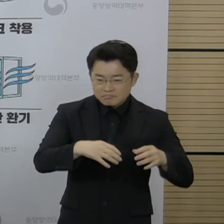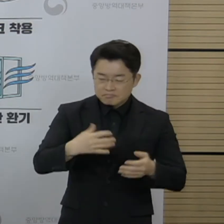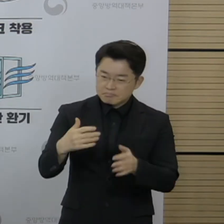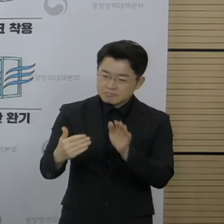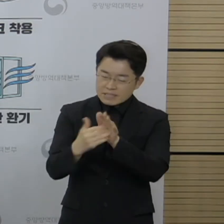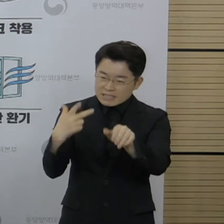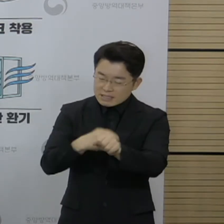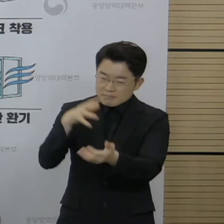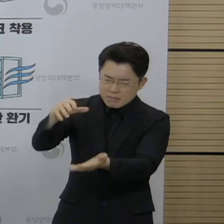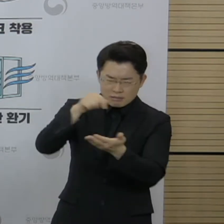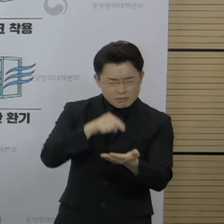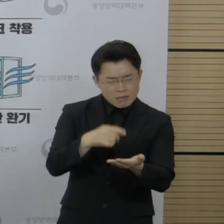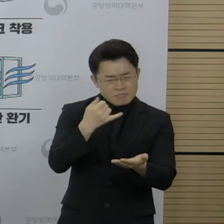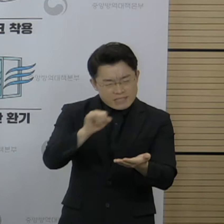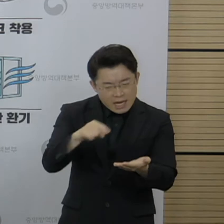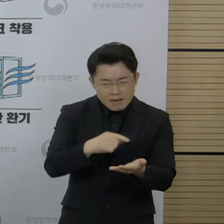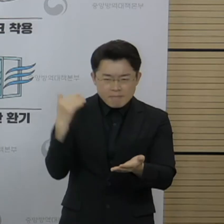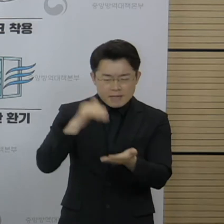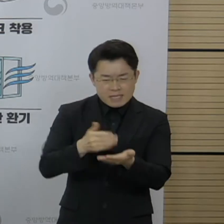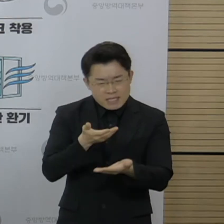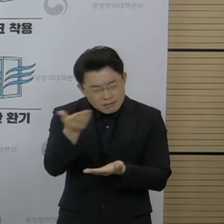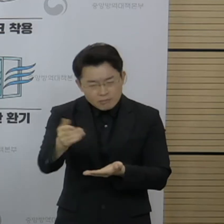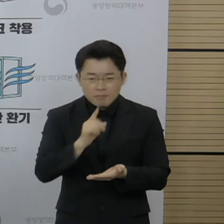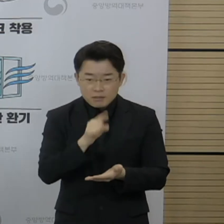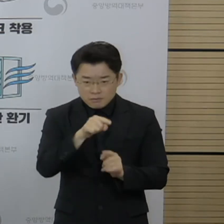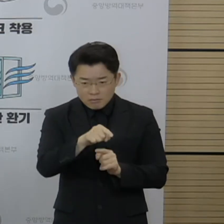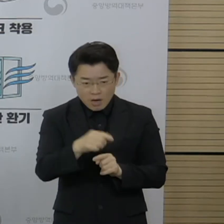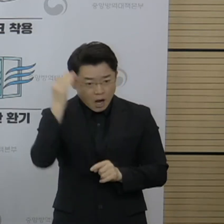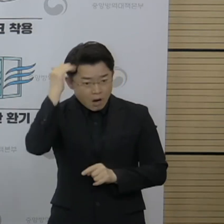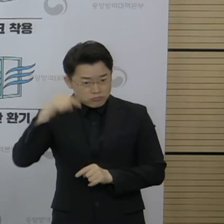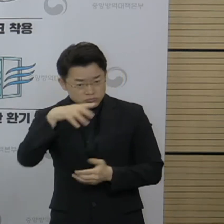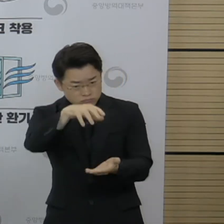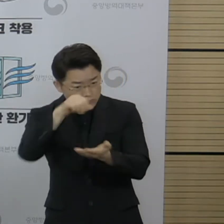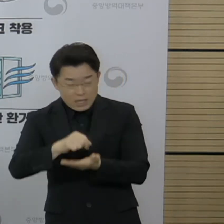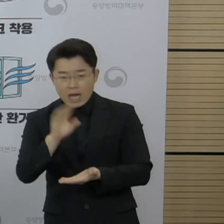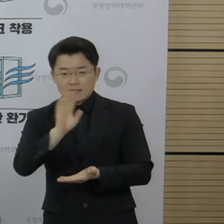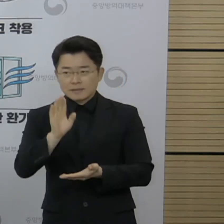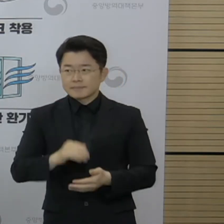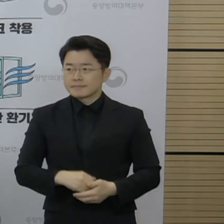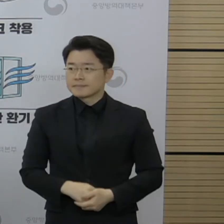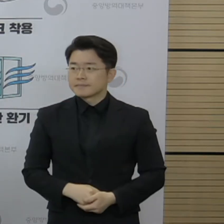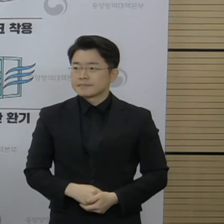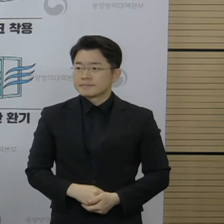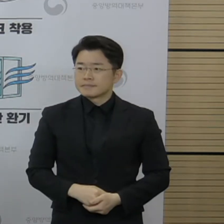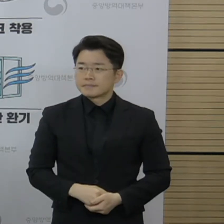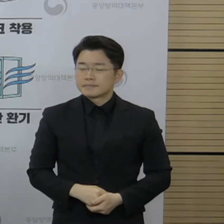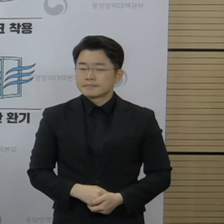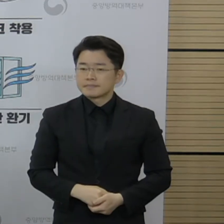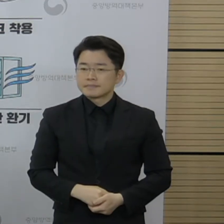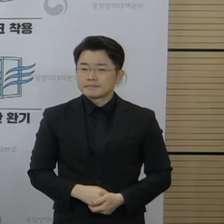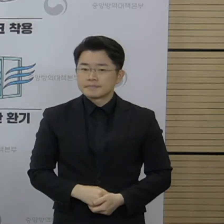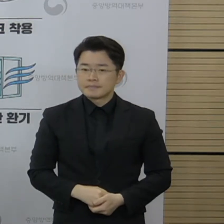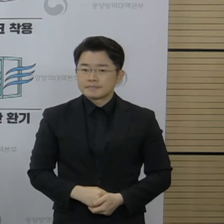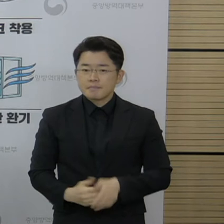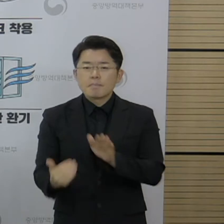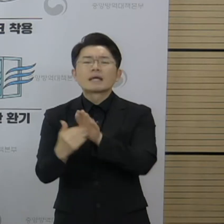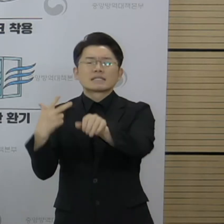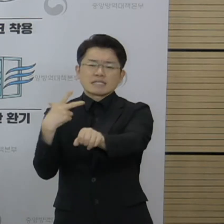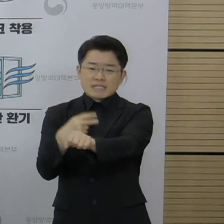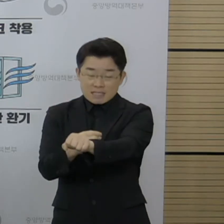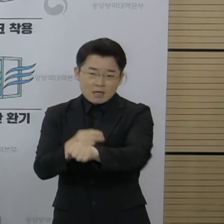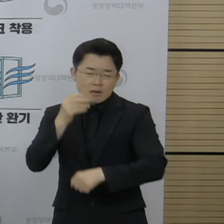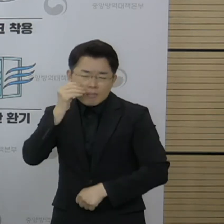아니다라고 확인해 준 바가 있습니다. 네, 동일 물량은 아니고요. 저희가 보통 모든 백신들이 유효기간이